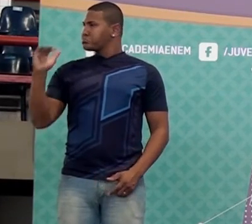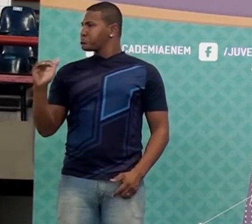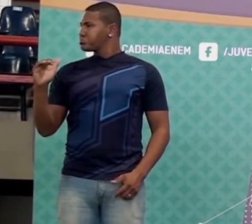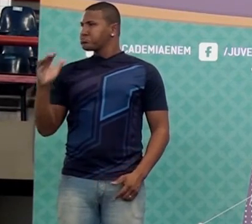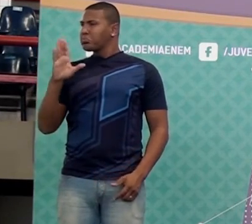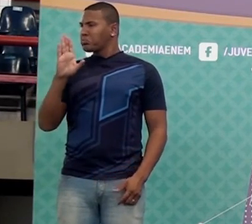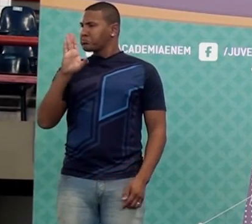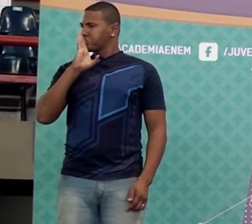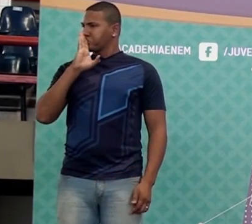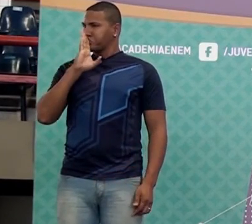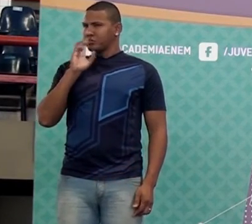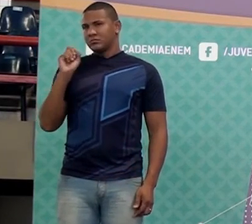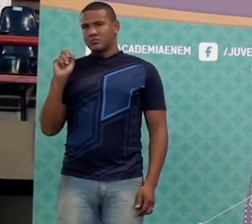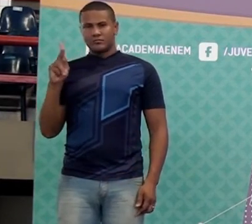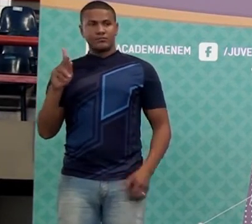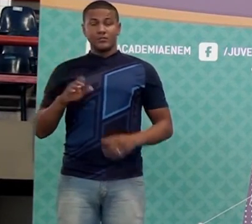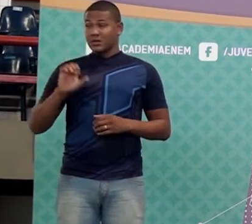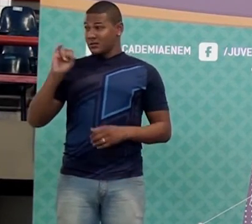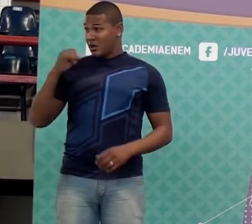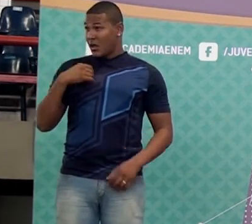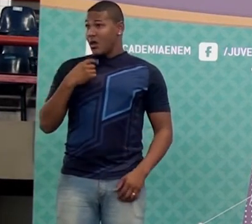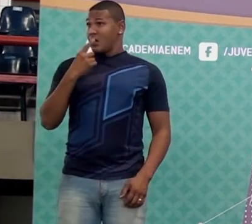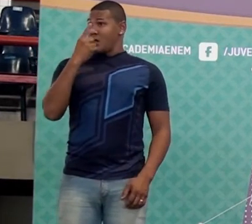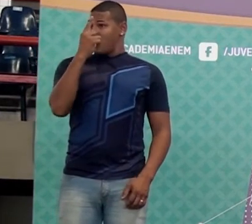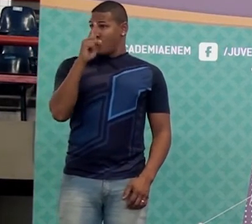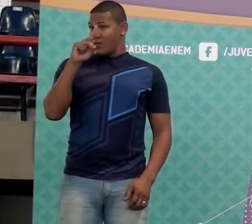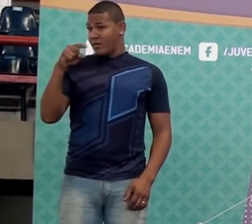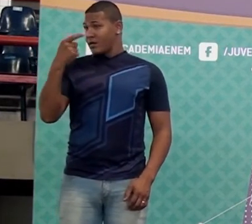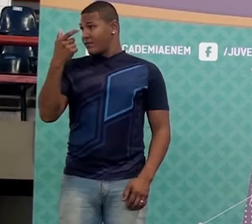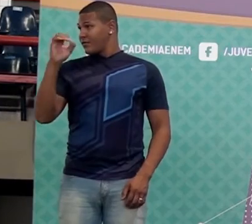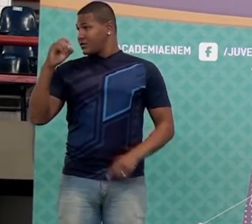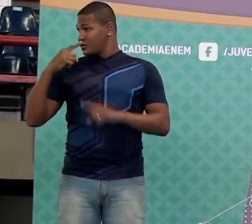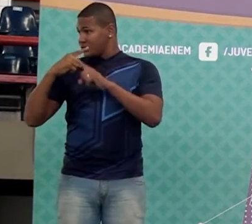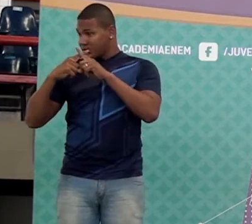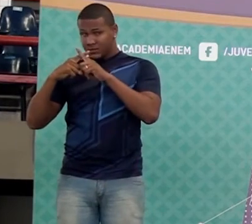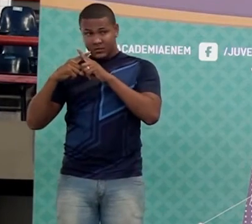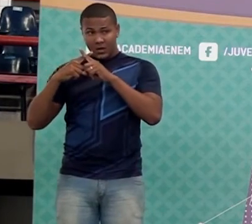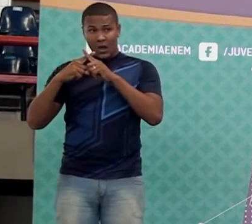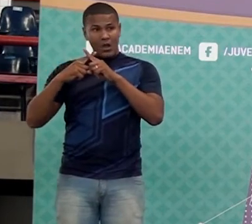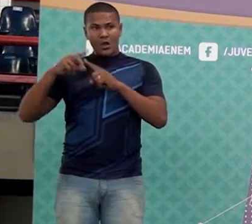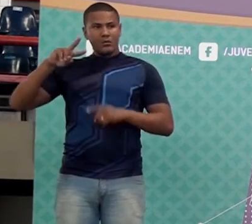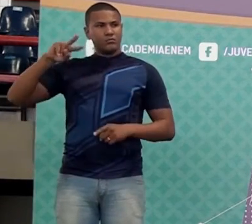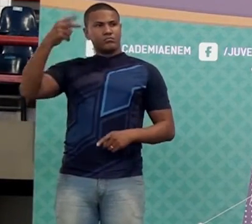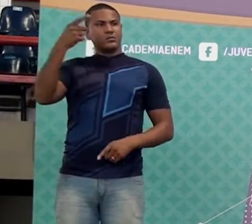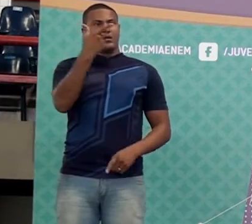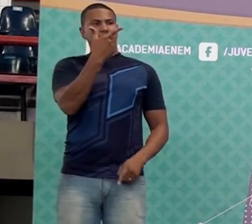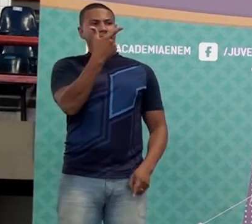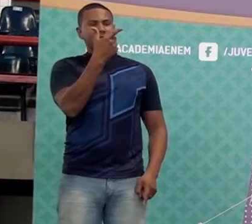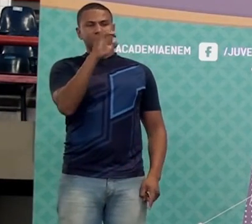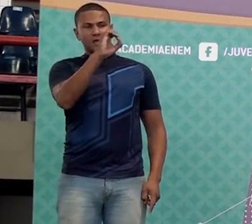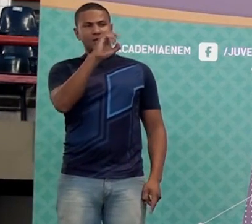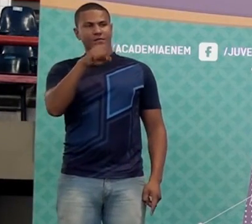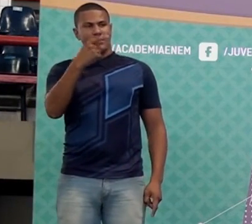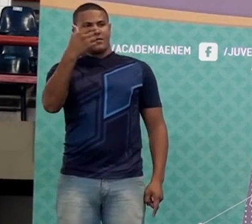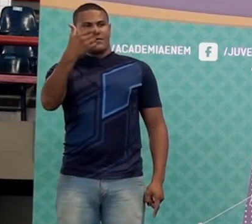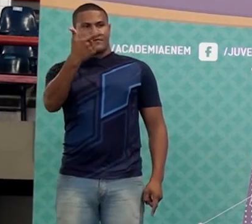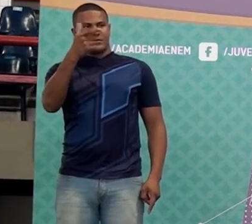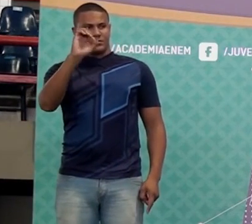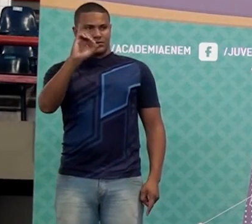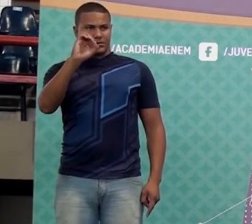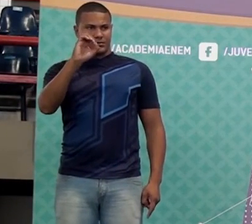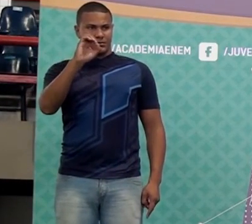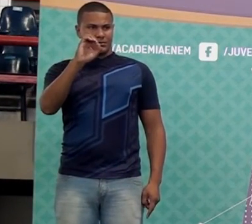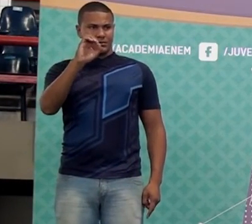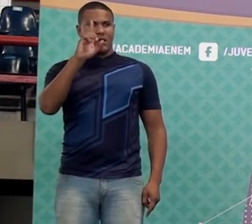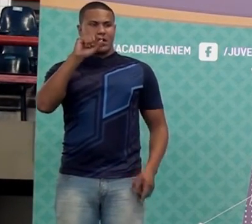Mas se multiplicar por um vírgula vinte, é porque aumentou zero vírgula vinte. Ou seja, vinte por